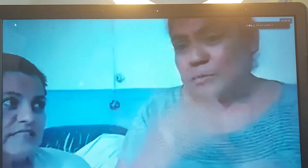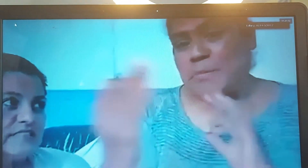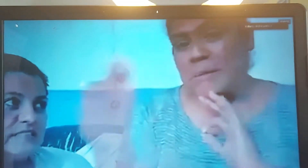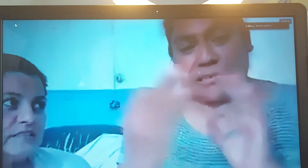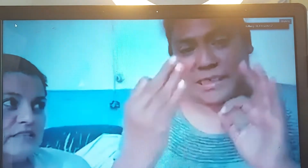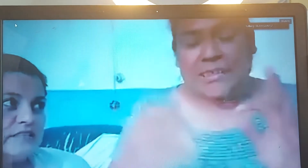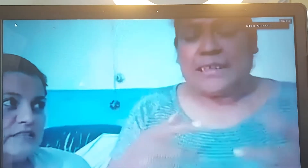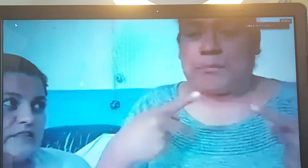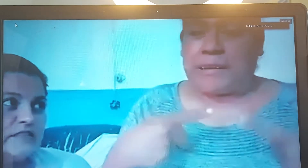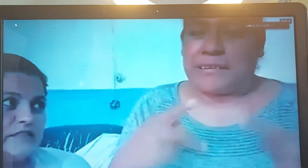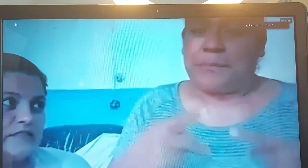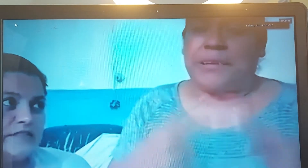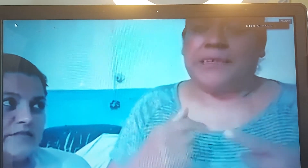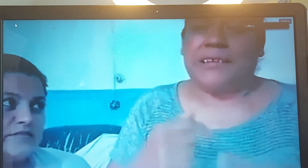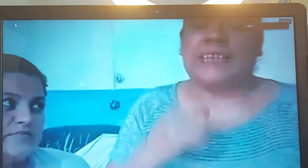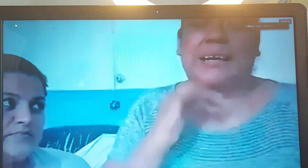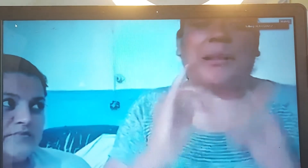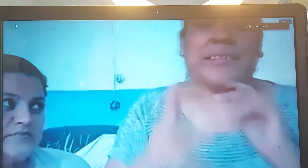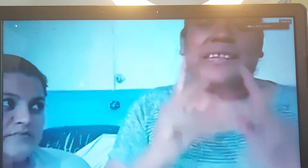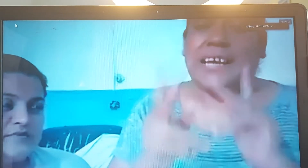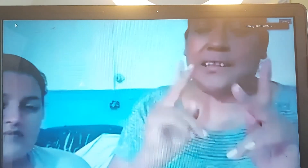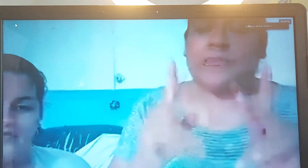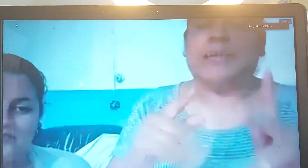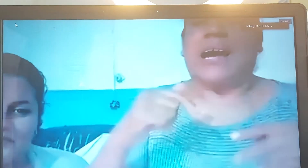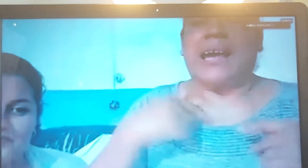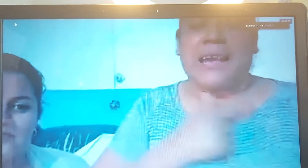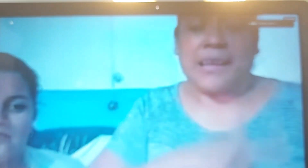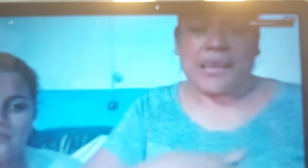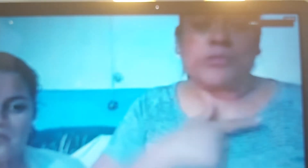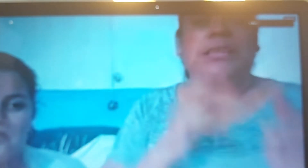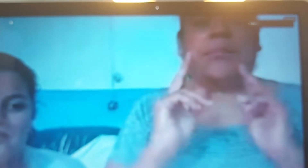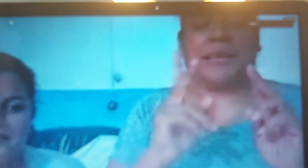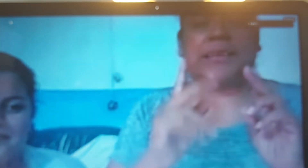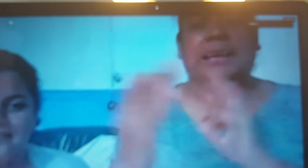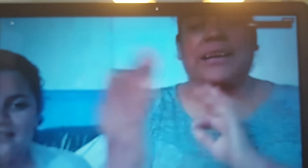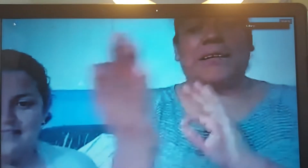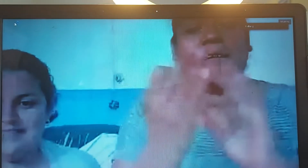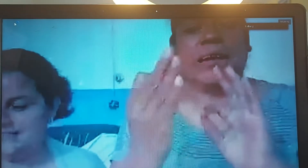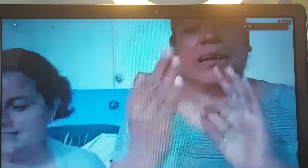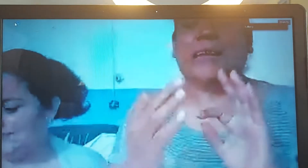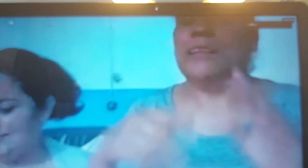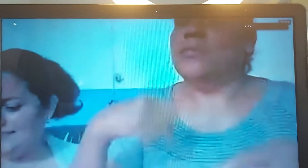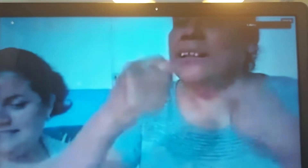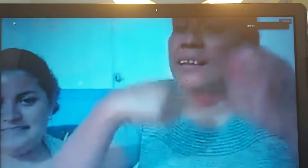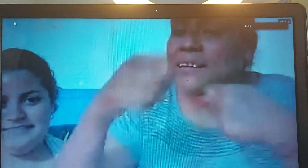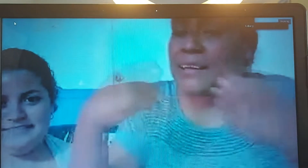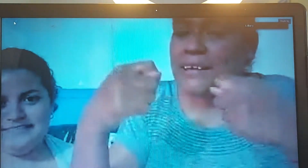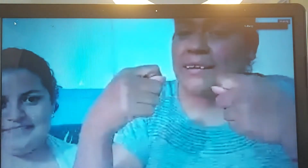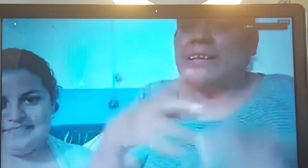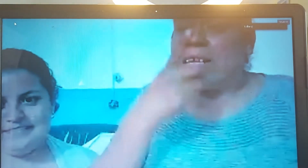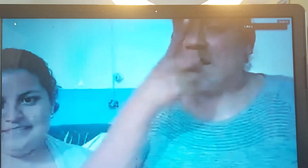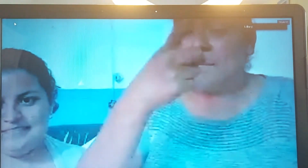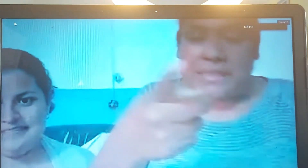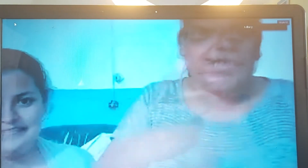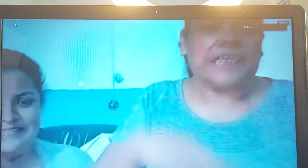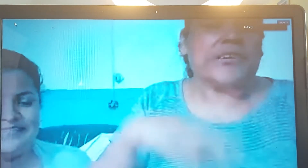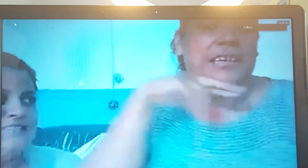persona, pero esa persona está platicando, a ella le gusta platicar, tiene una tienda y me dice, yo quiero